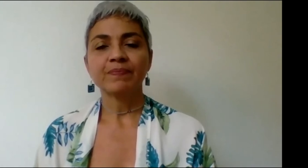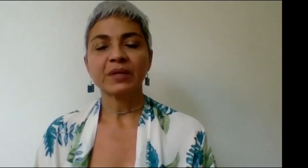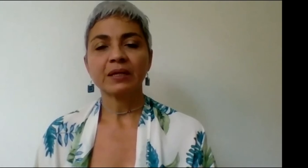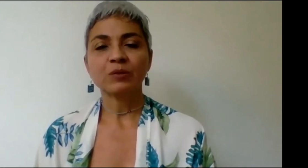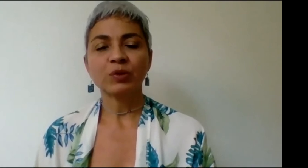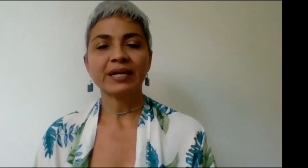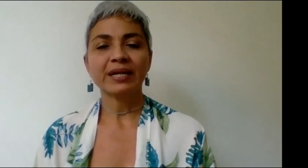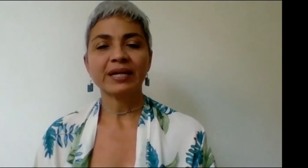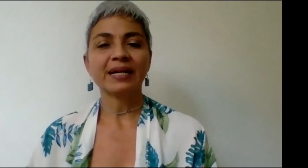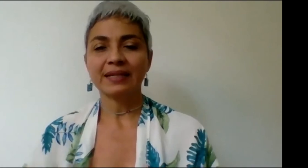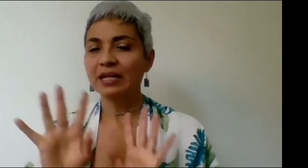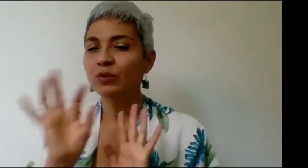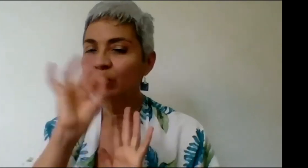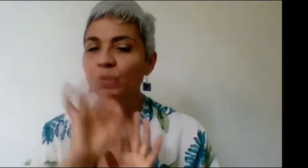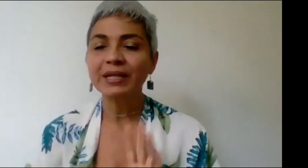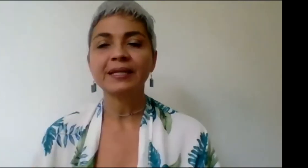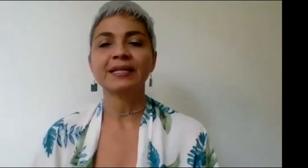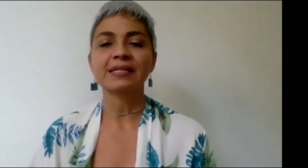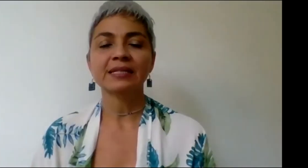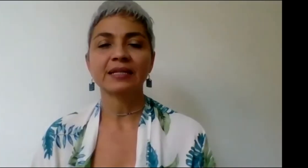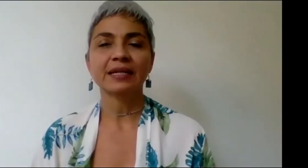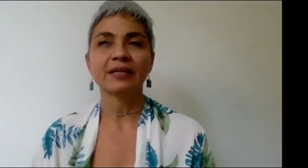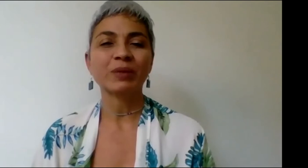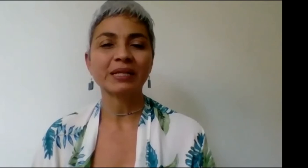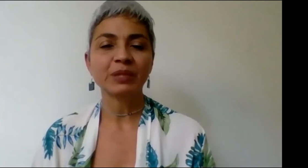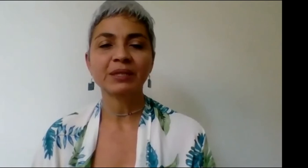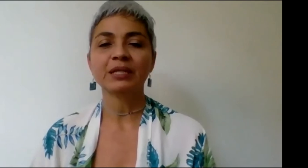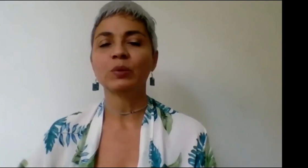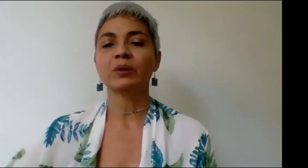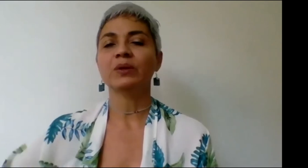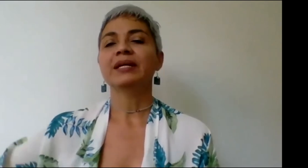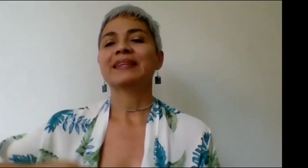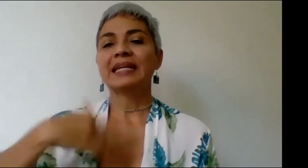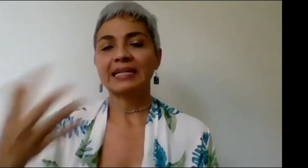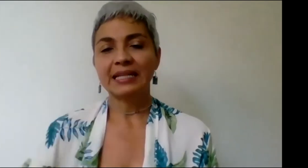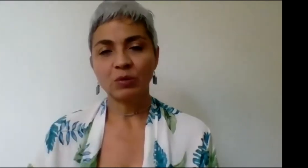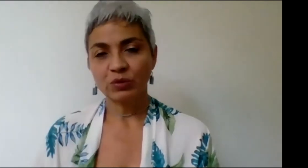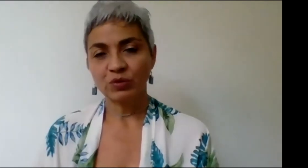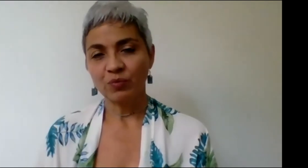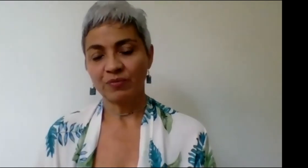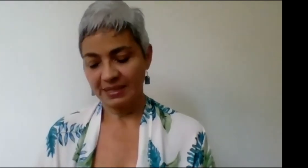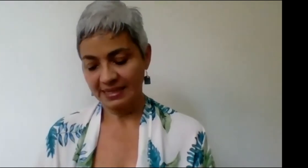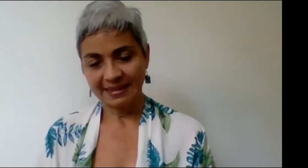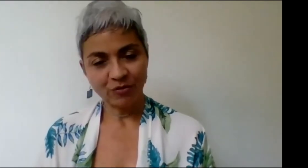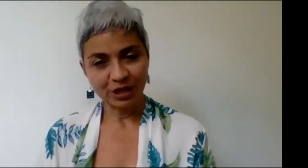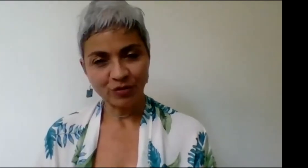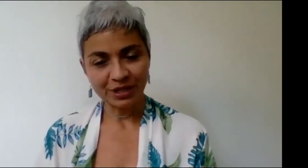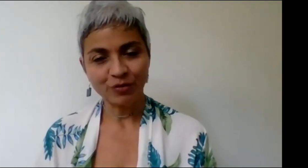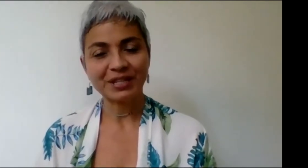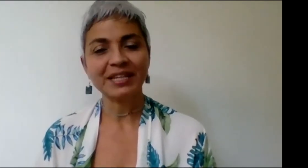les voy a dar algunas puntaditas que nos van a permitir luego darle la voz bastante fuerte, fuerte, fuerte